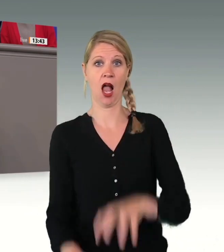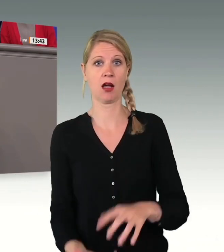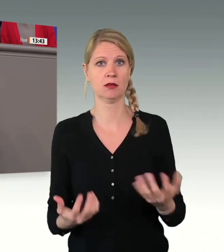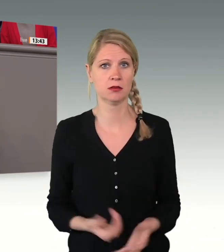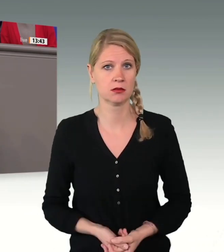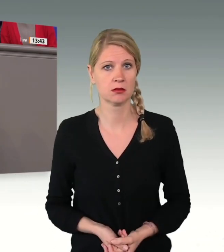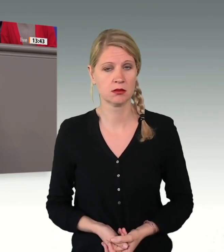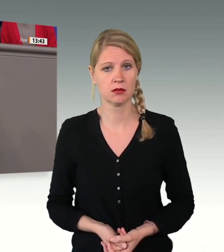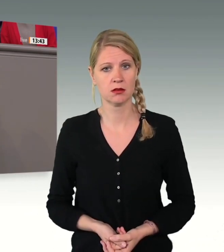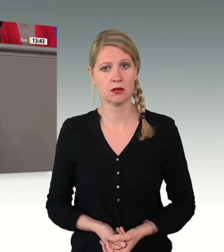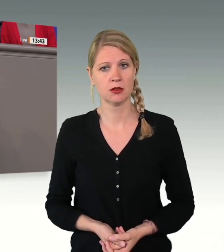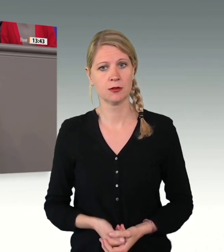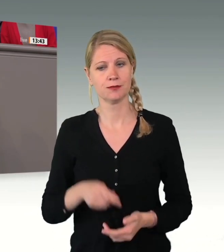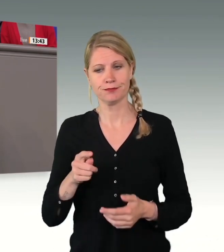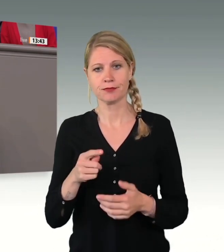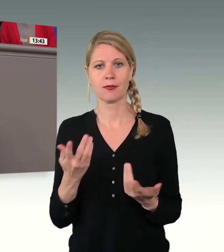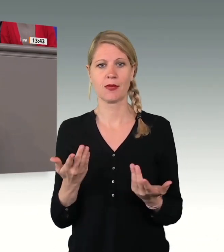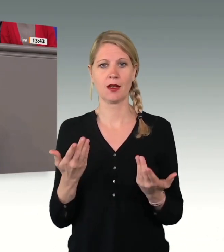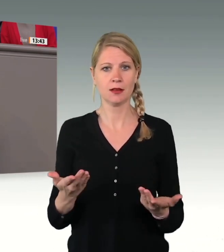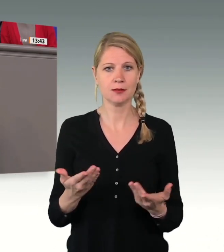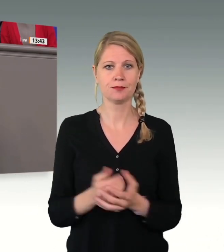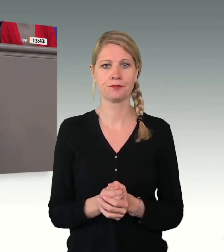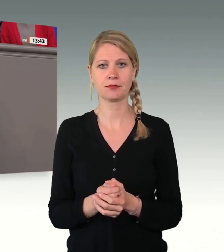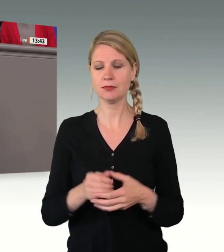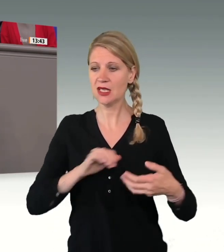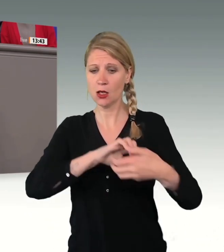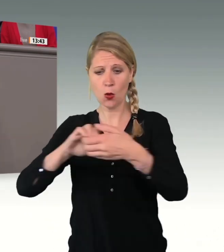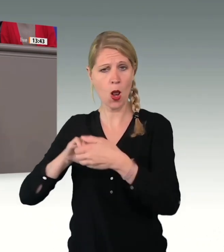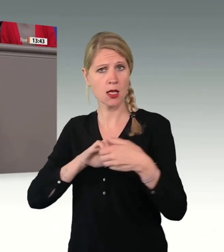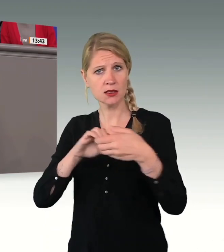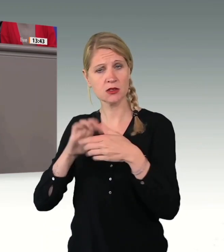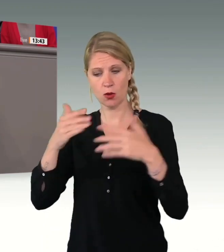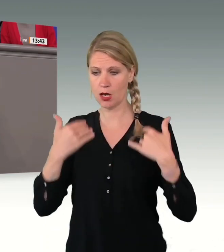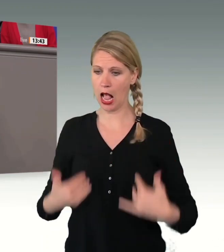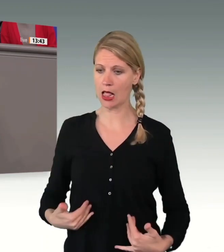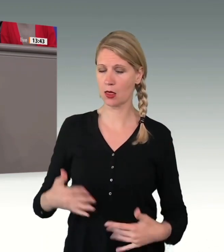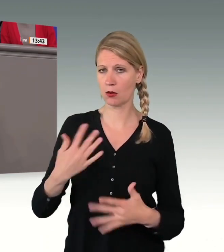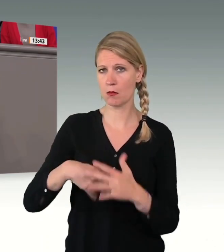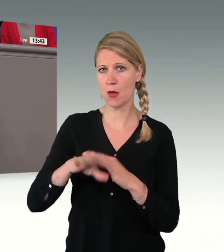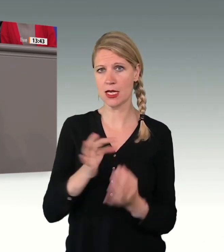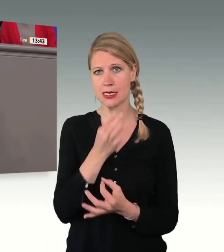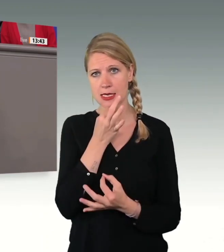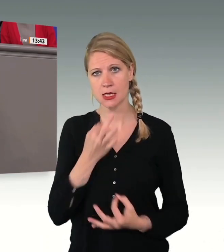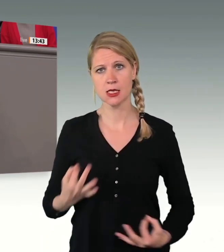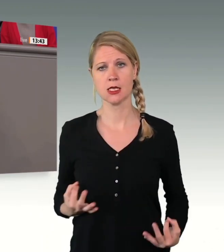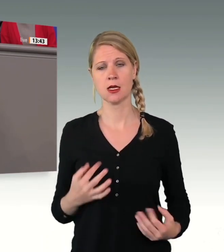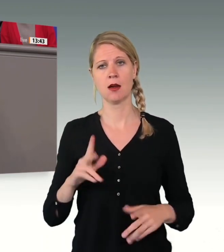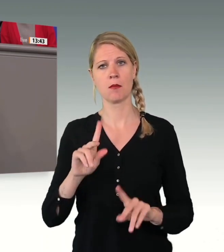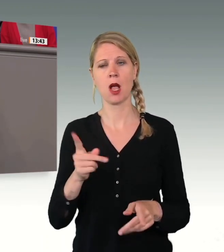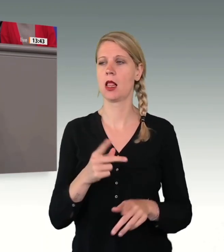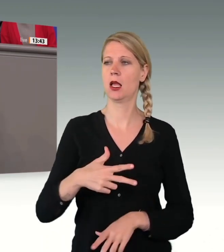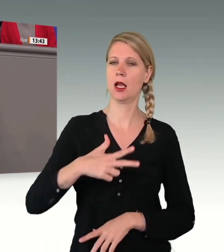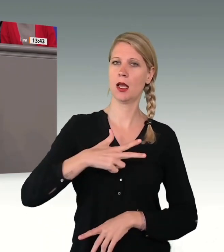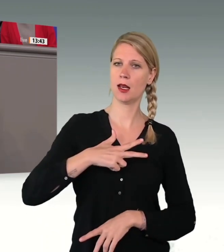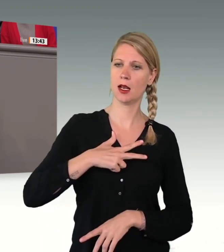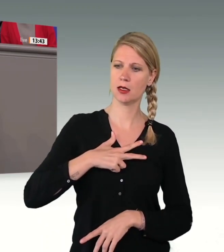die Haltung der Koalition schon weitaus differenzierter, meine Damen und Herren. Wir versuchen, einen realistischen Blick auf die Lage zu